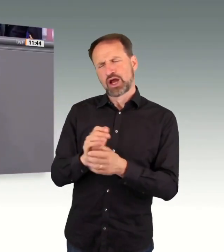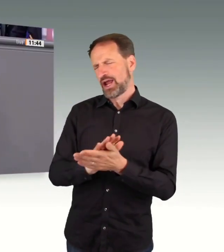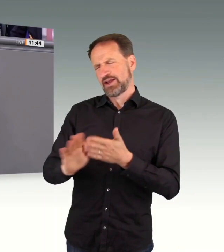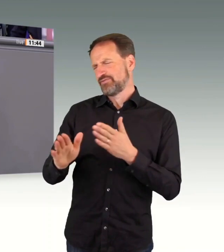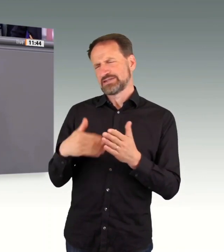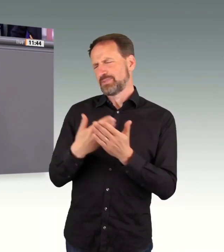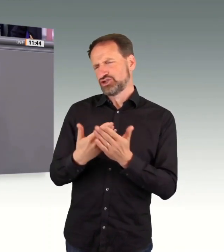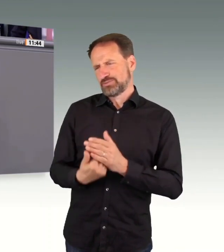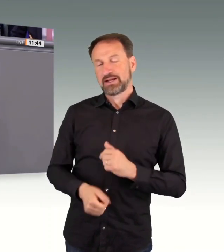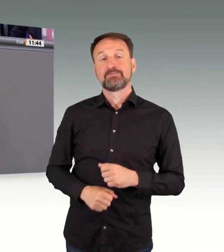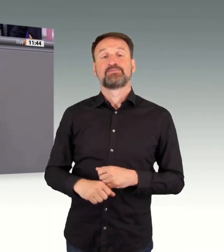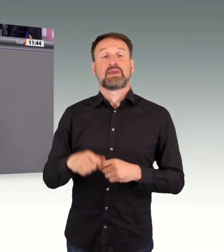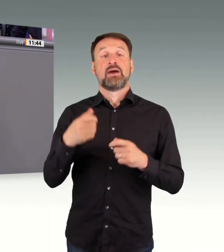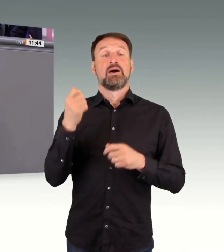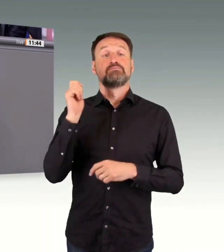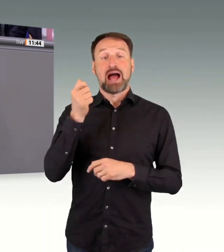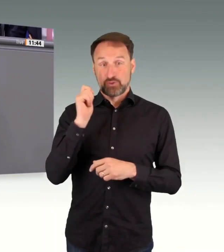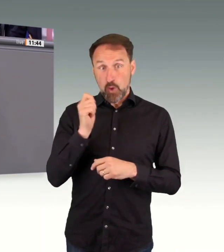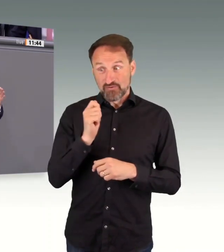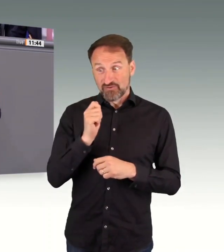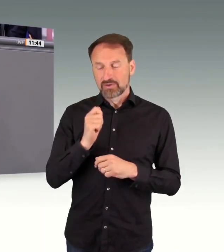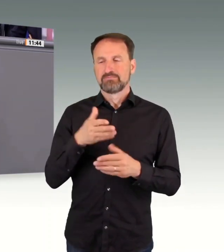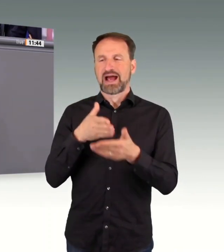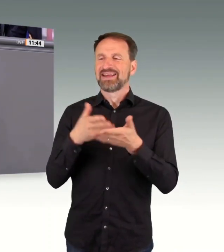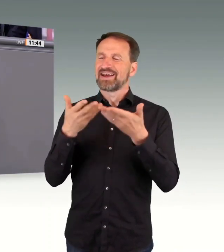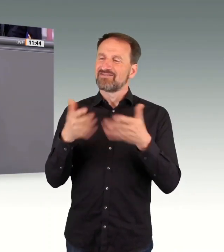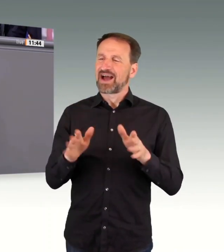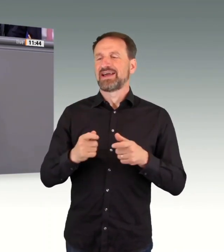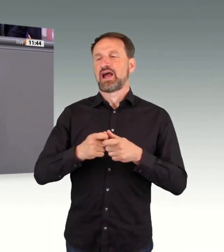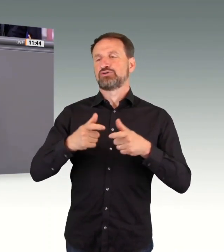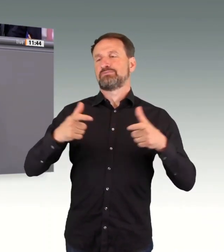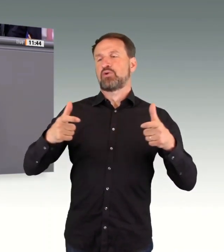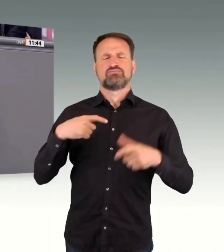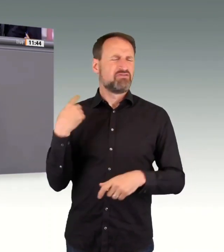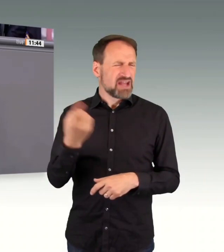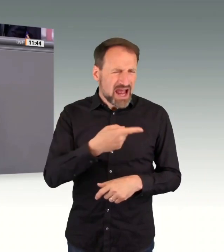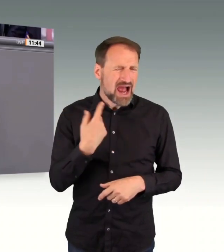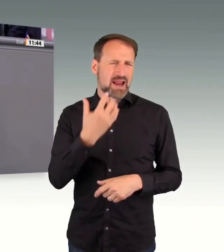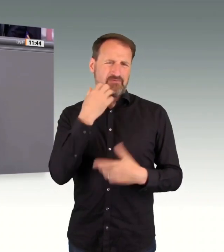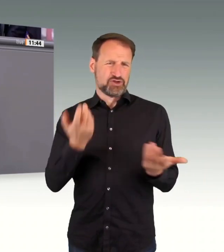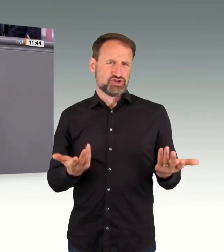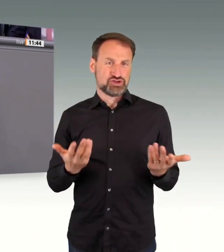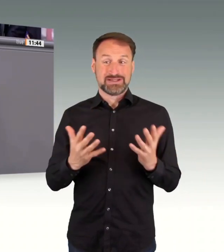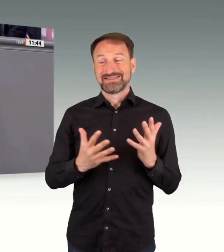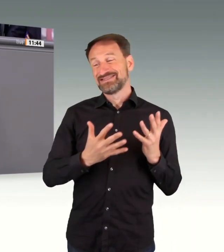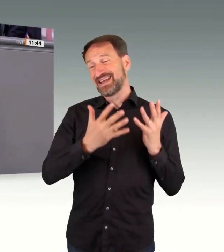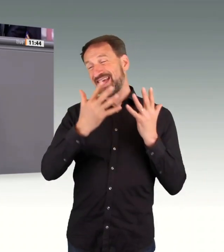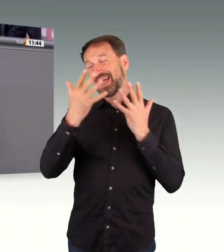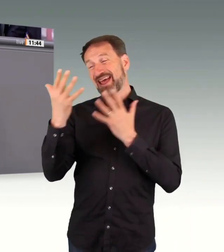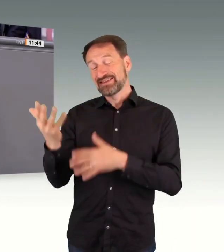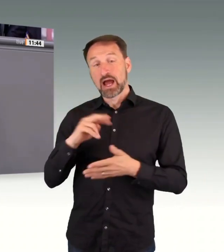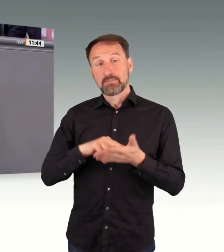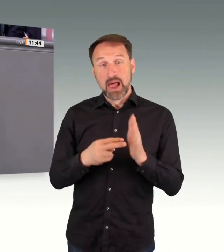Ausbau eines Bahnhofs barrierefrei. Wollen wir alle. Zehn Jahre Planung, dann